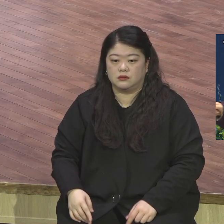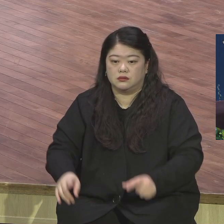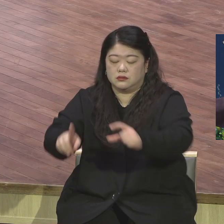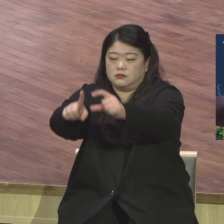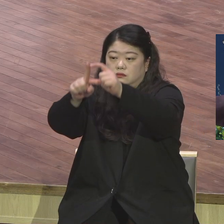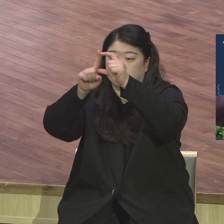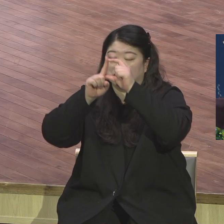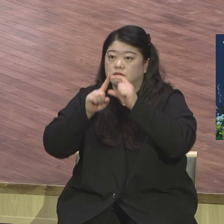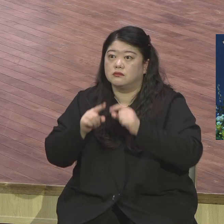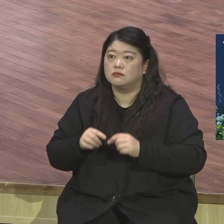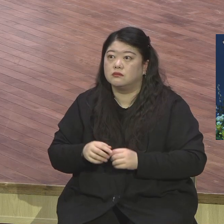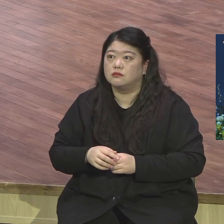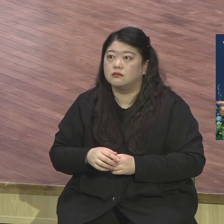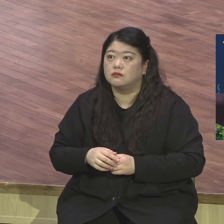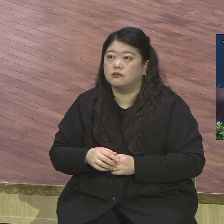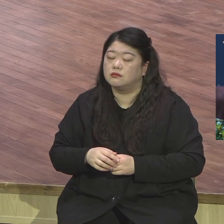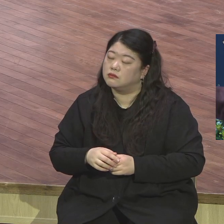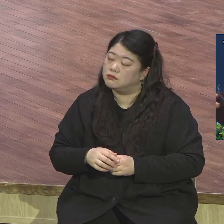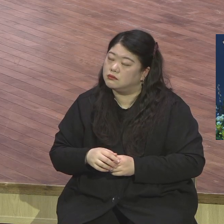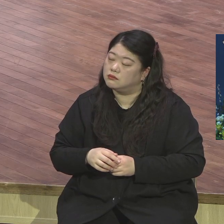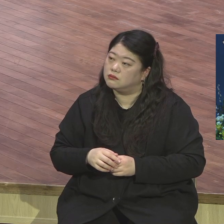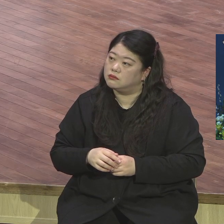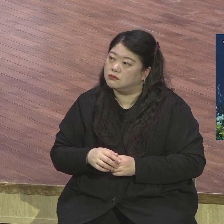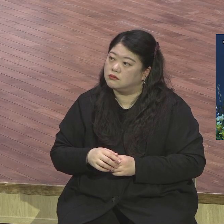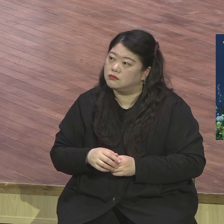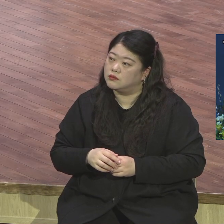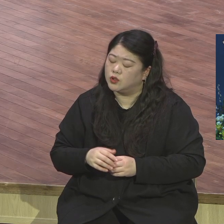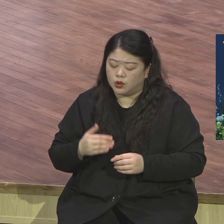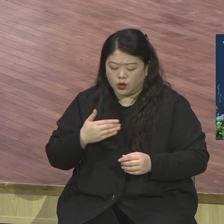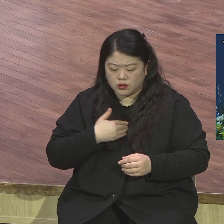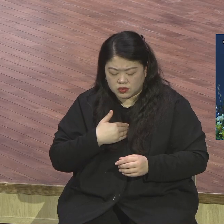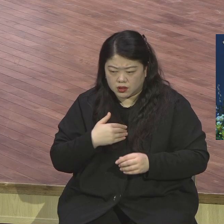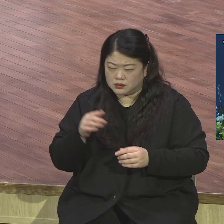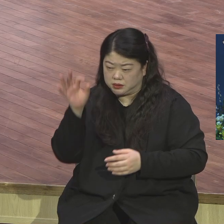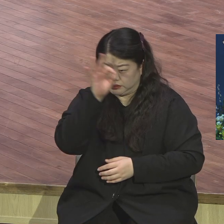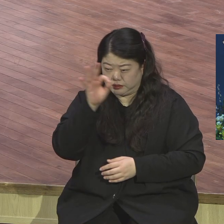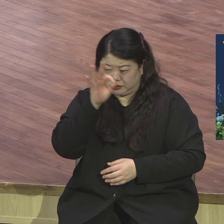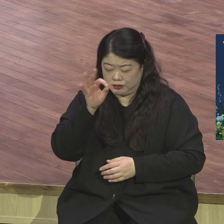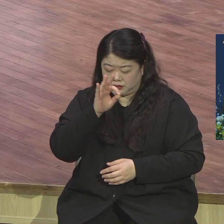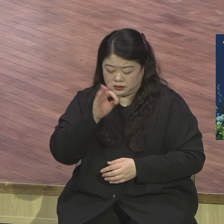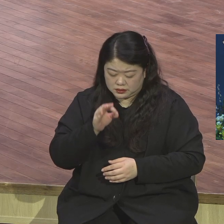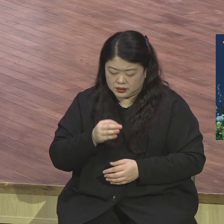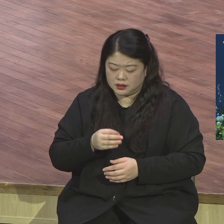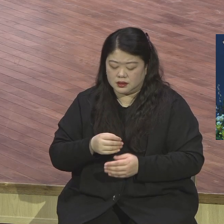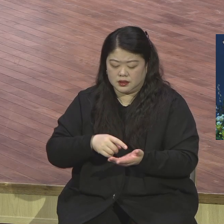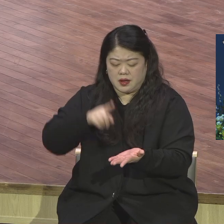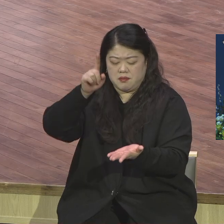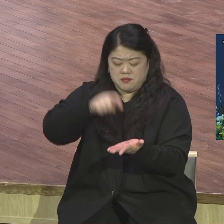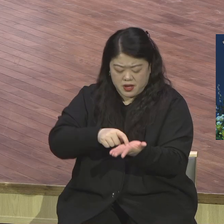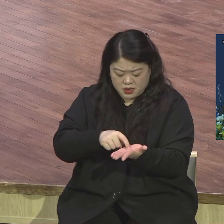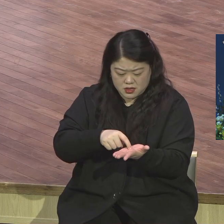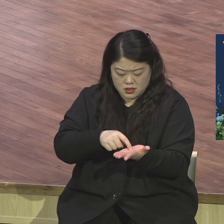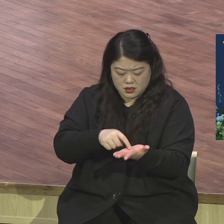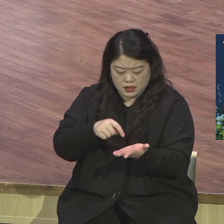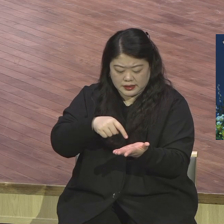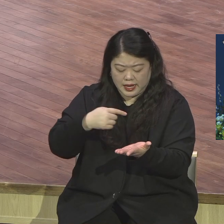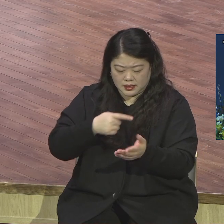15번 거리 같은 목동이에요. 같은 동네에 세계 선교사 훈련원이 있더라고요. 이태웅 박사가